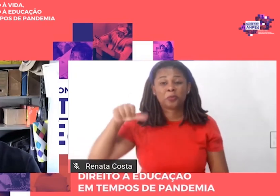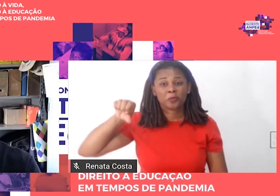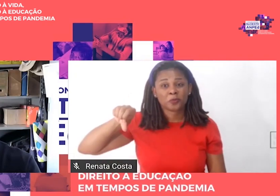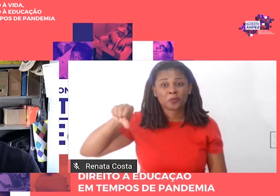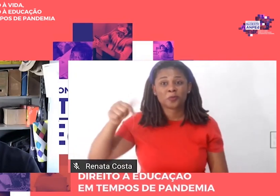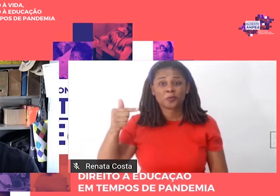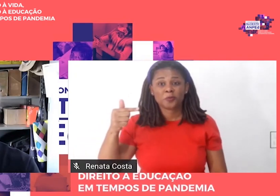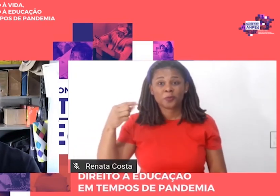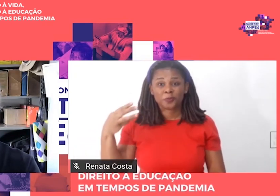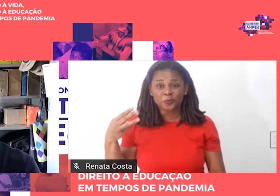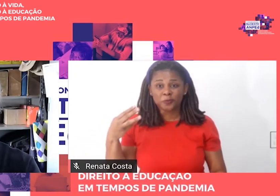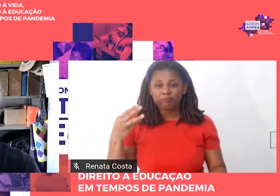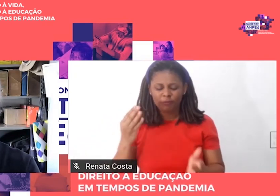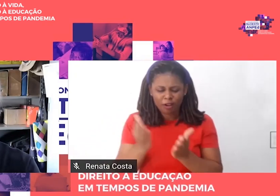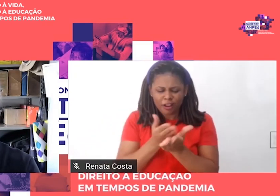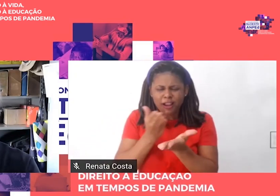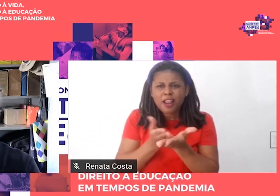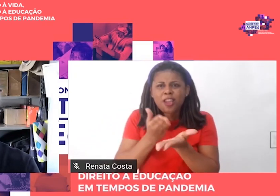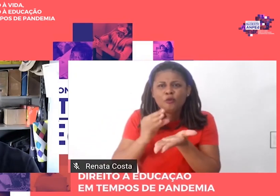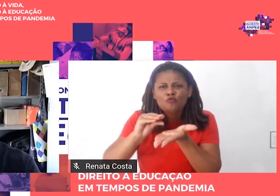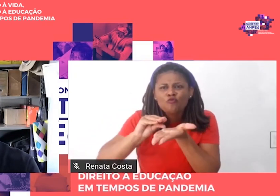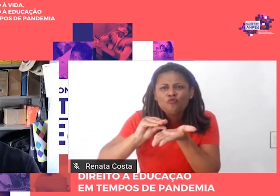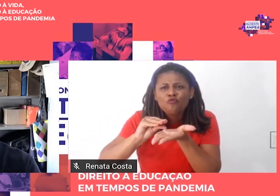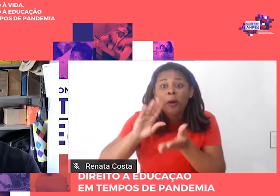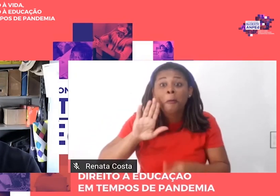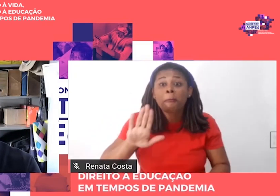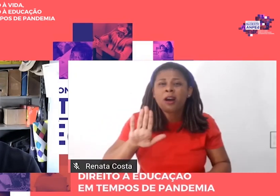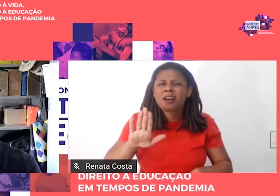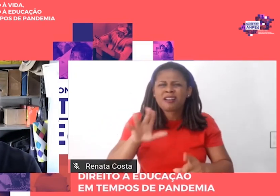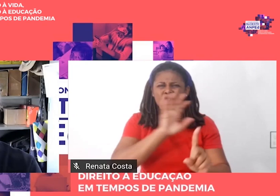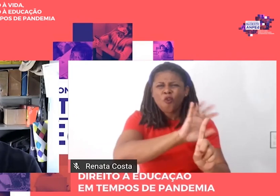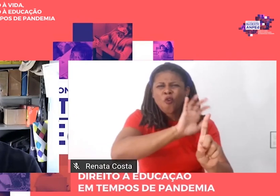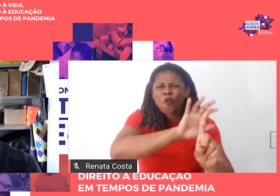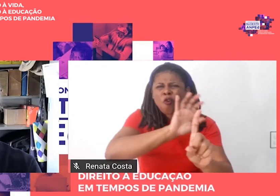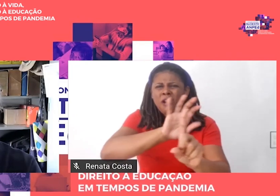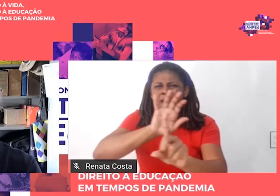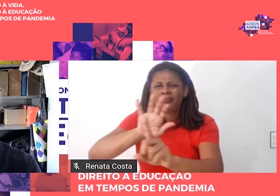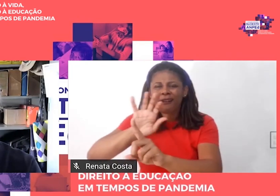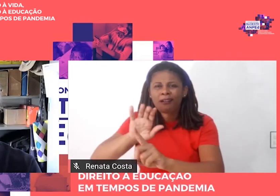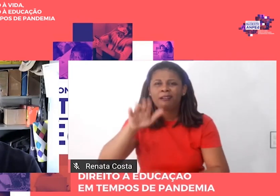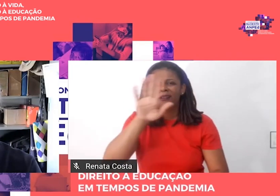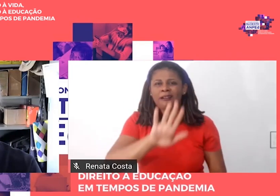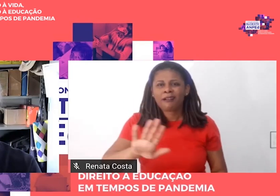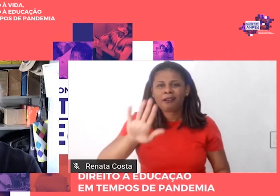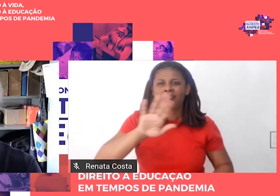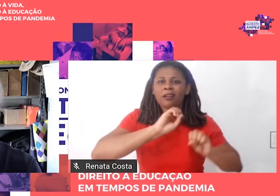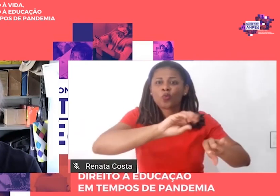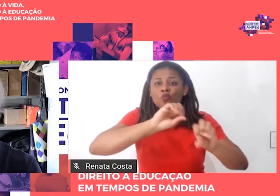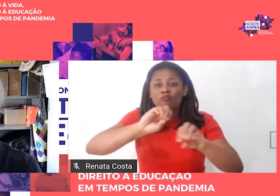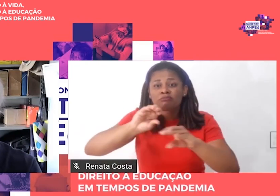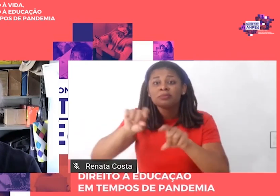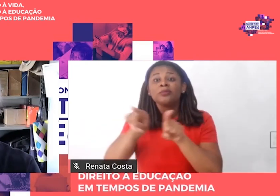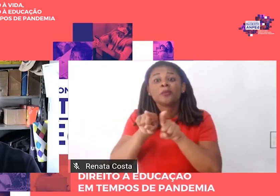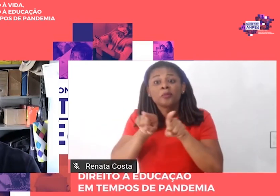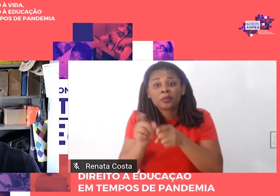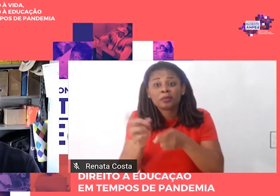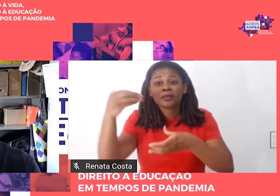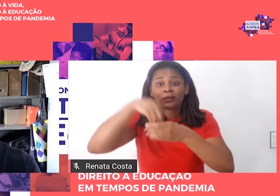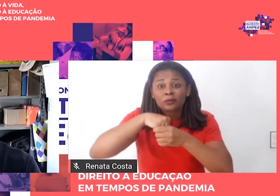exerceu grande influência no campo educacional, inclusive dos programas de pós-graduação, como já mencionado.